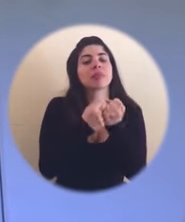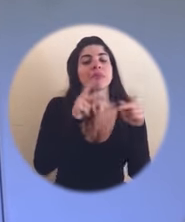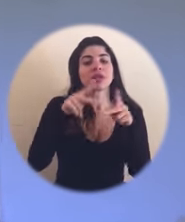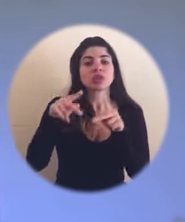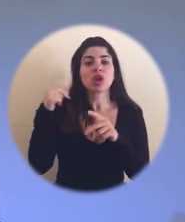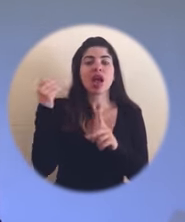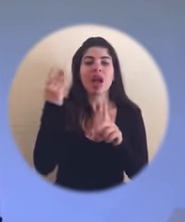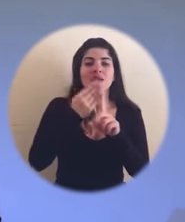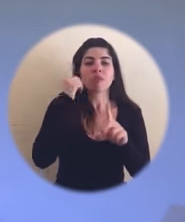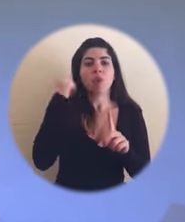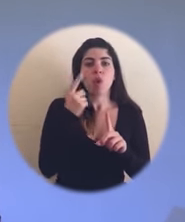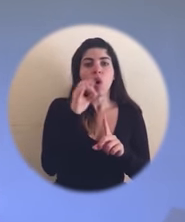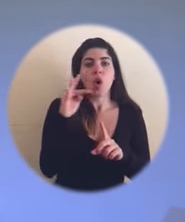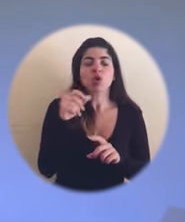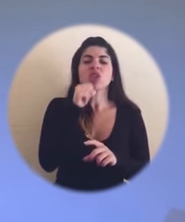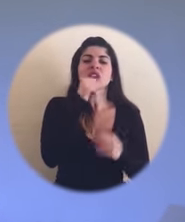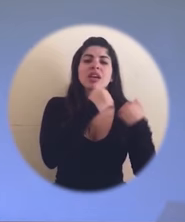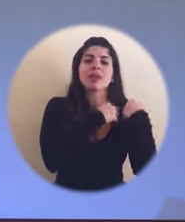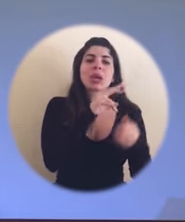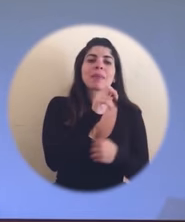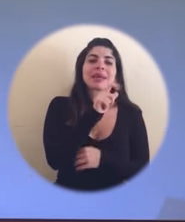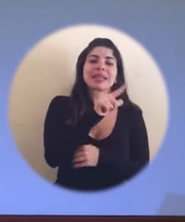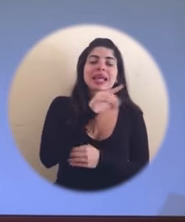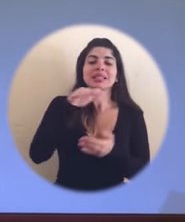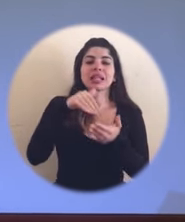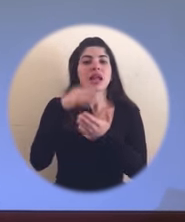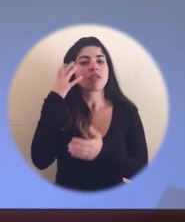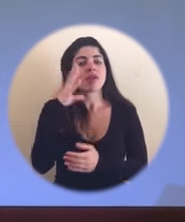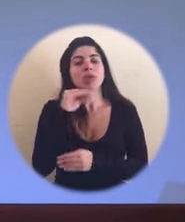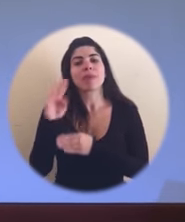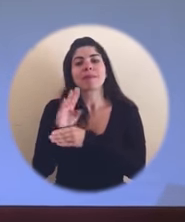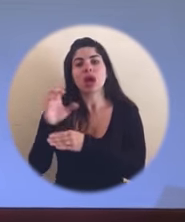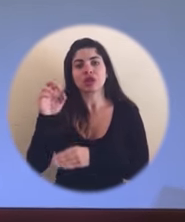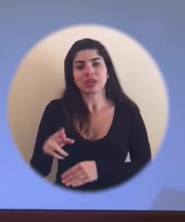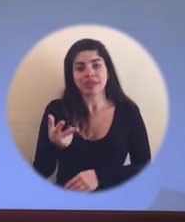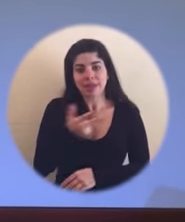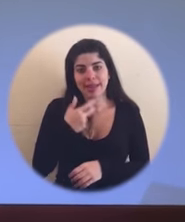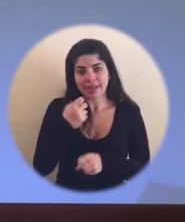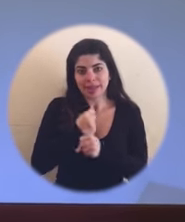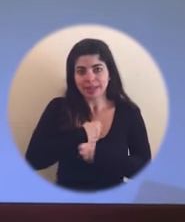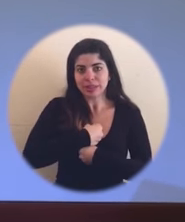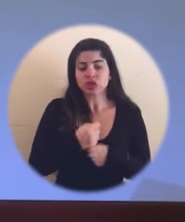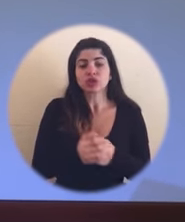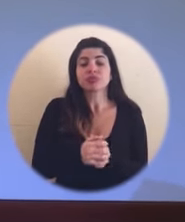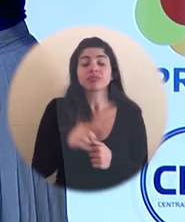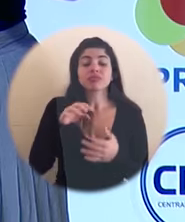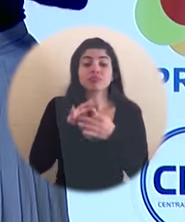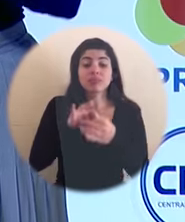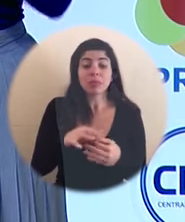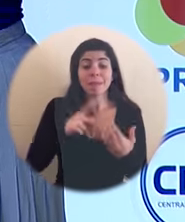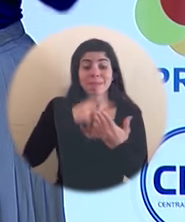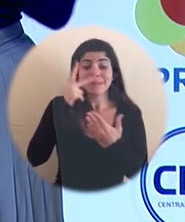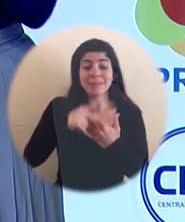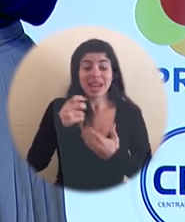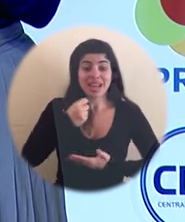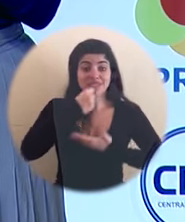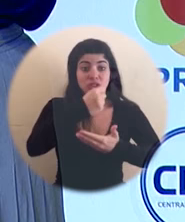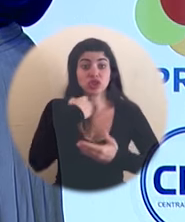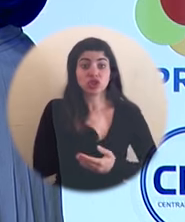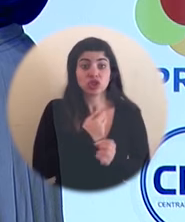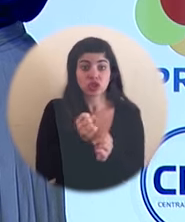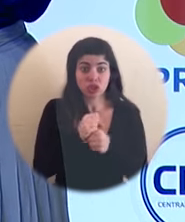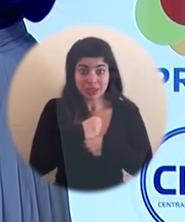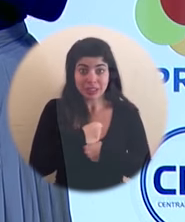Repretel, Central de Radios y el Banco de Costa Rica. De acuerdo al plan de inversión que hemos elaborado conjuntamente